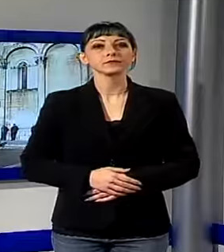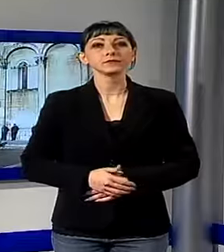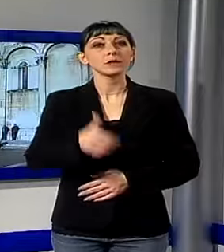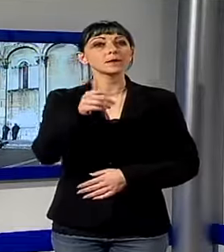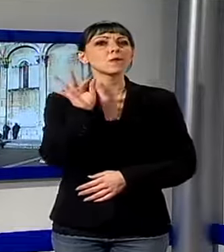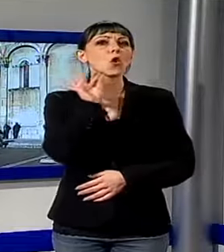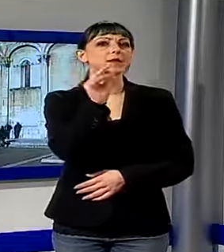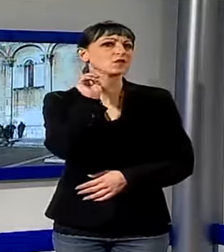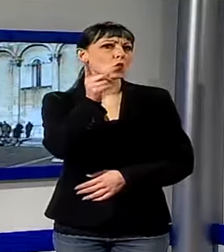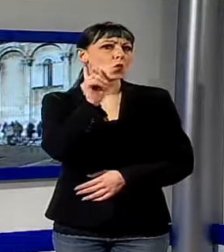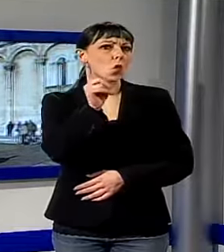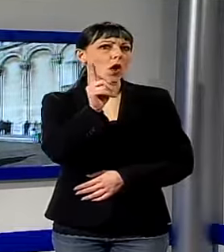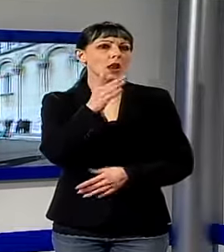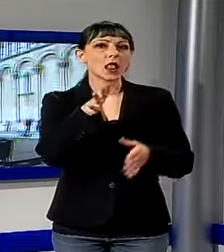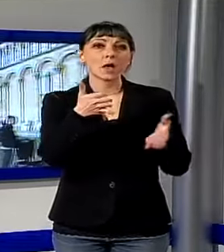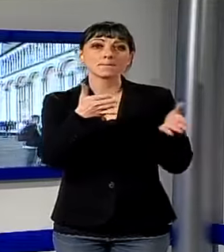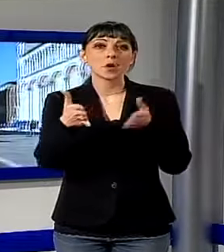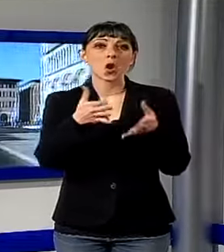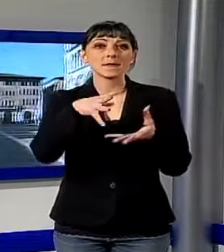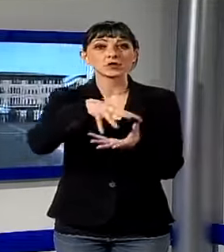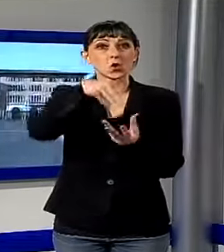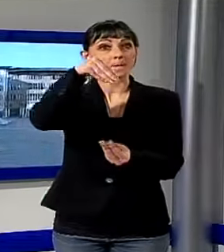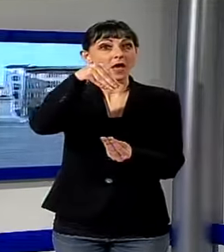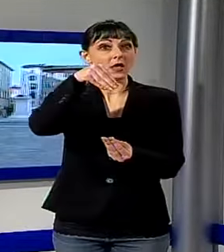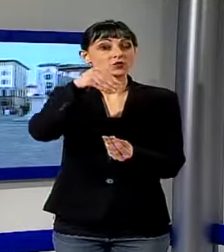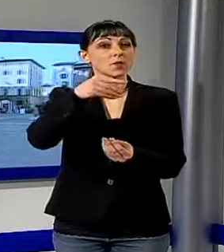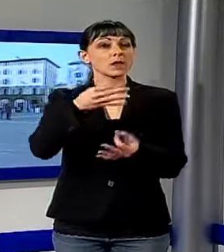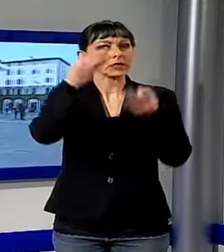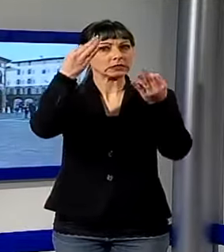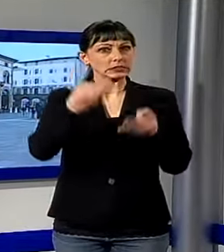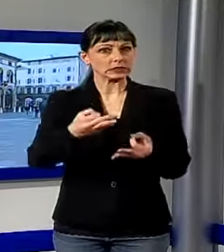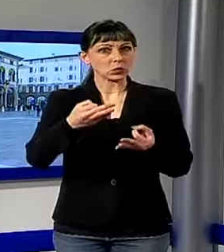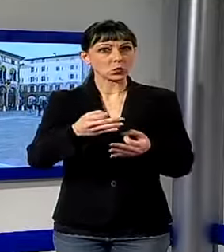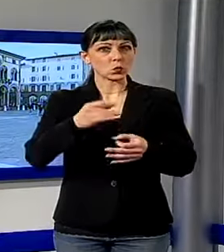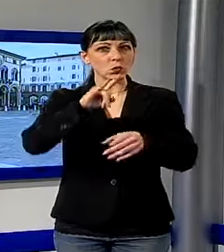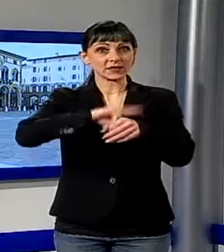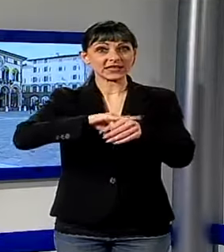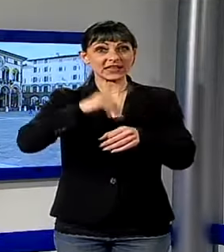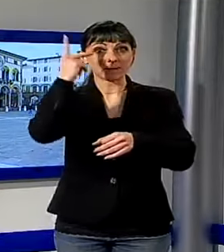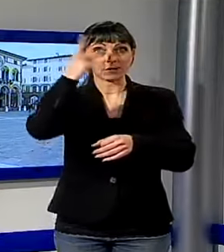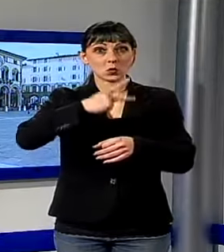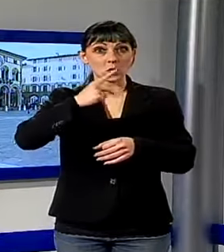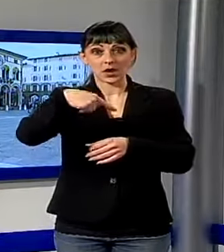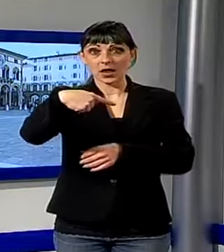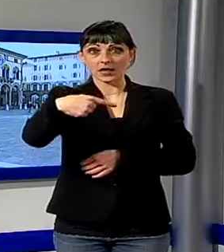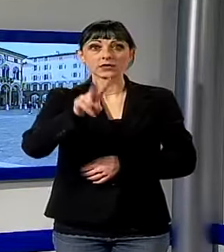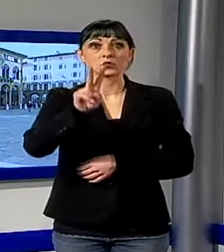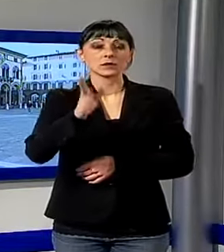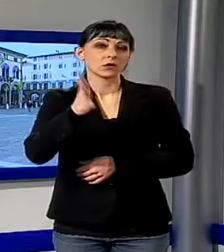essere il periodo pasquale ma sicuramente per il settembre lucchese 2015 tutti sperano che il mercato torni proprio in San